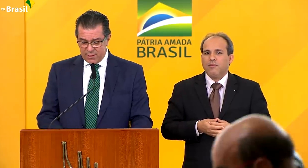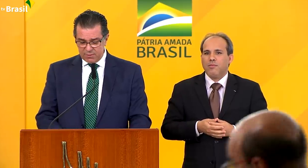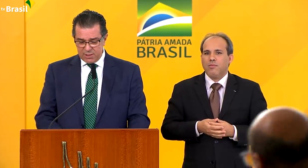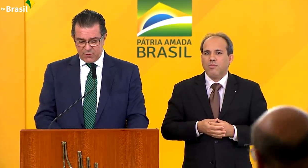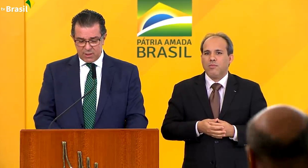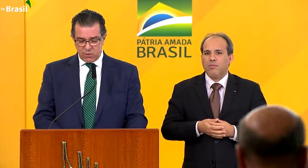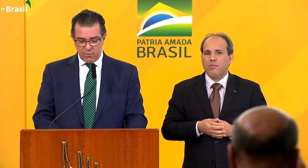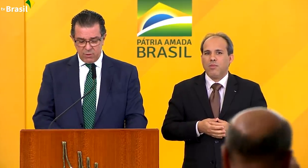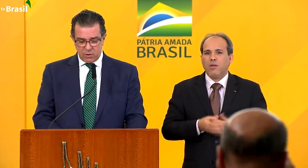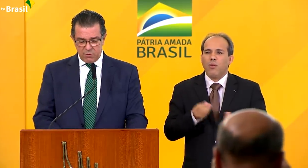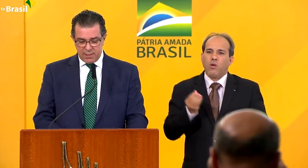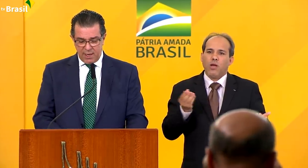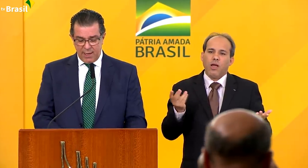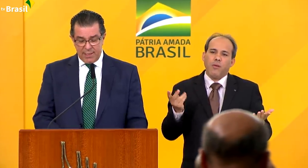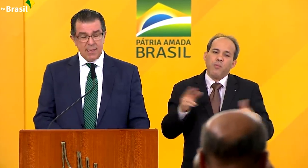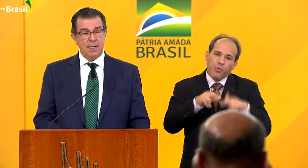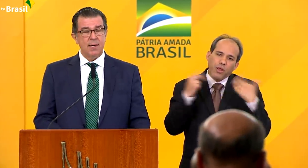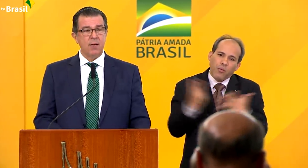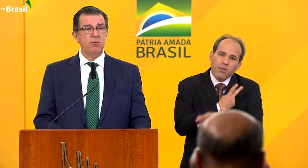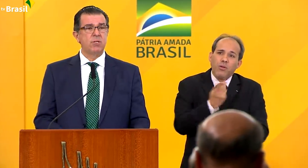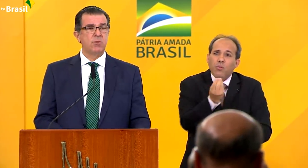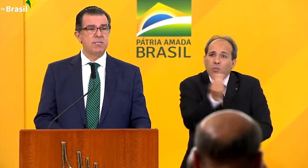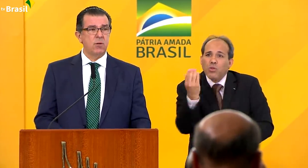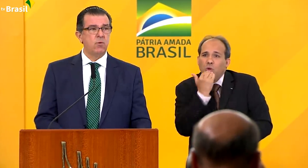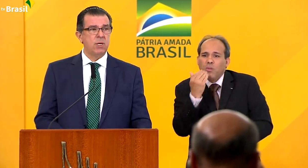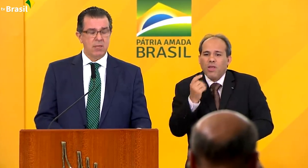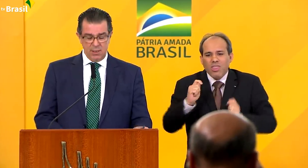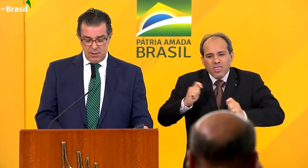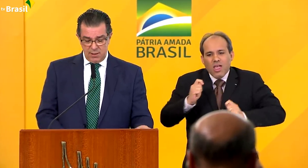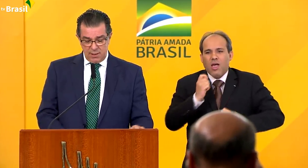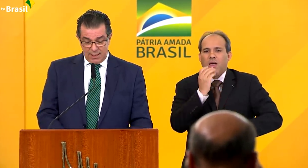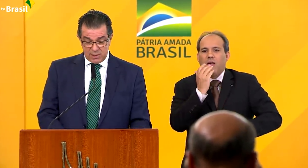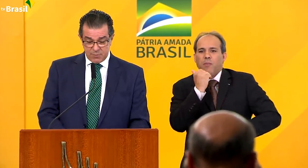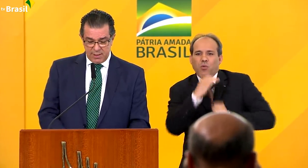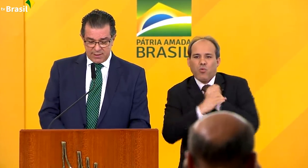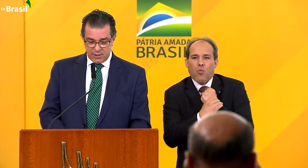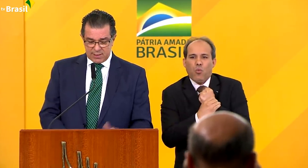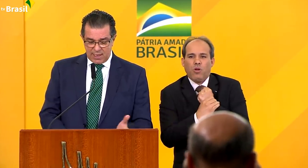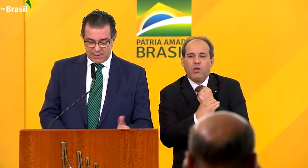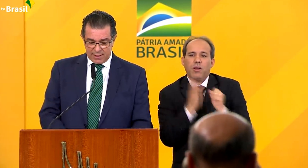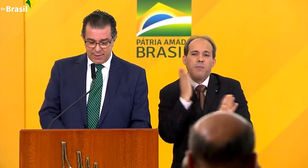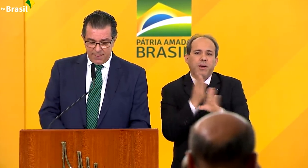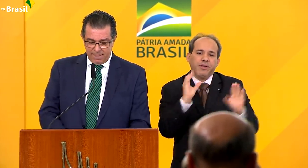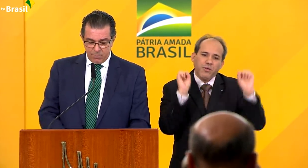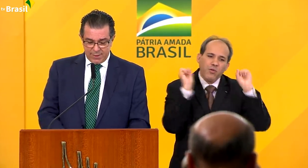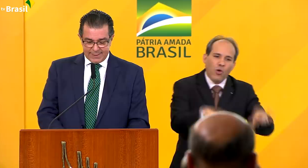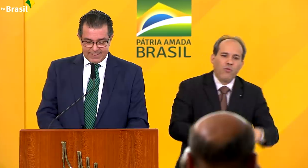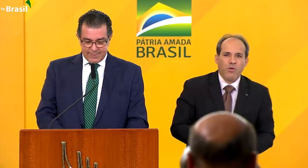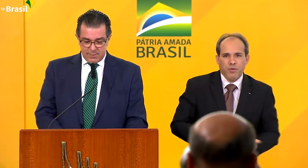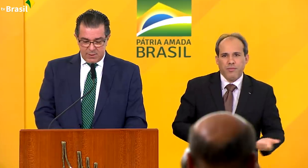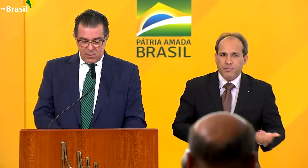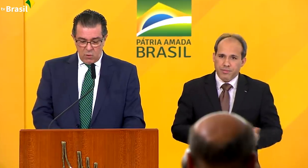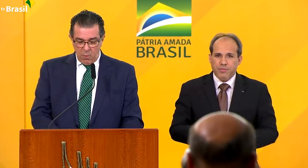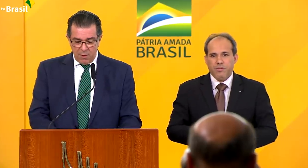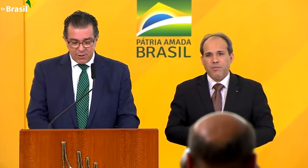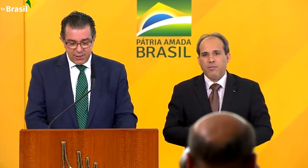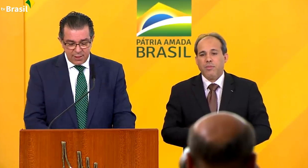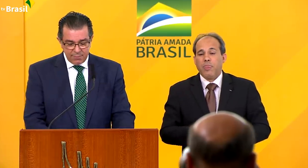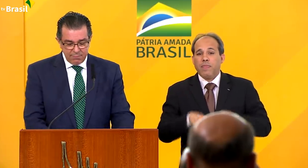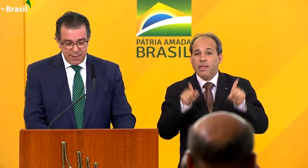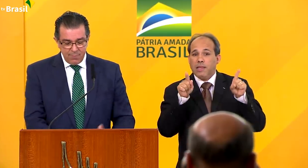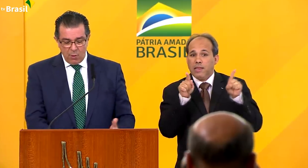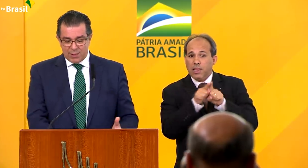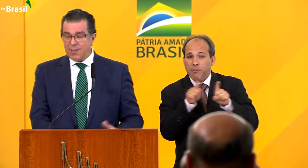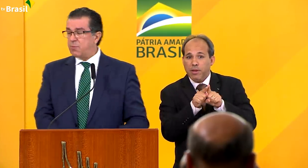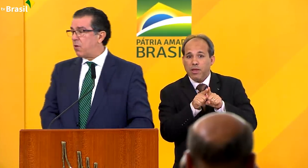Isso, evidentemente, faz com que muita comida, ainda em condições seguras, seja descartada. Como uma